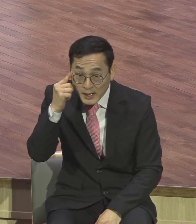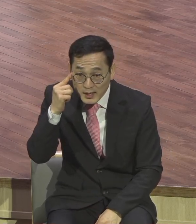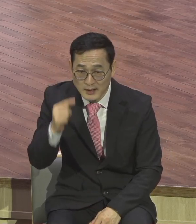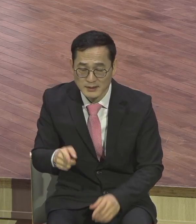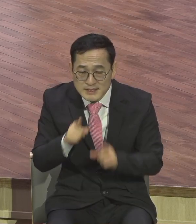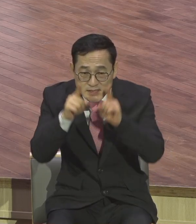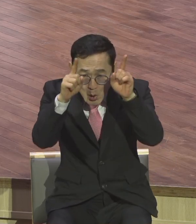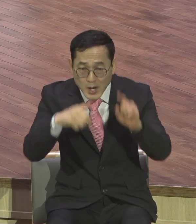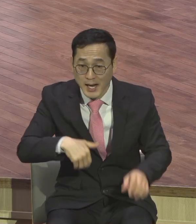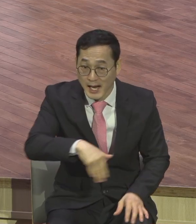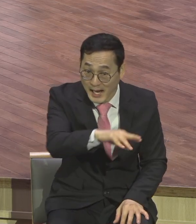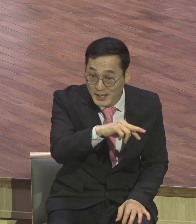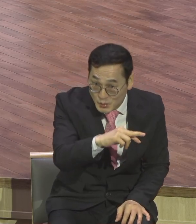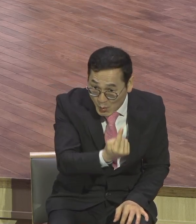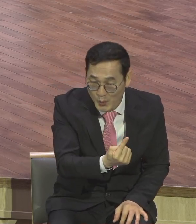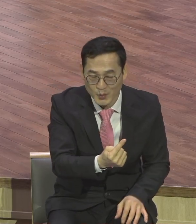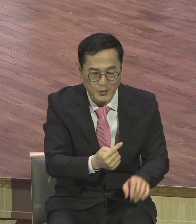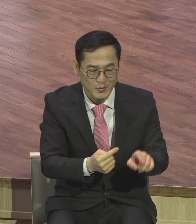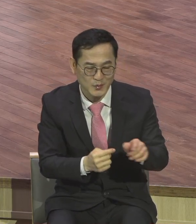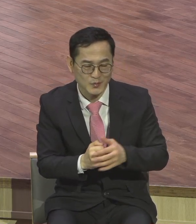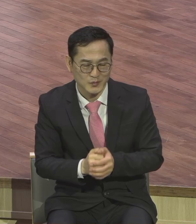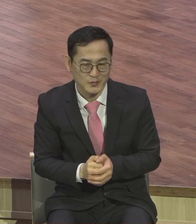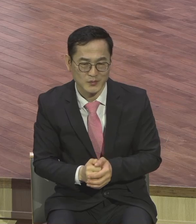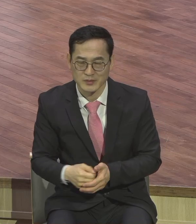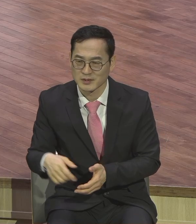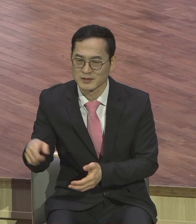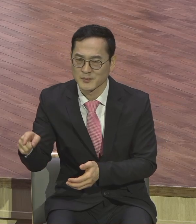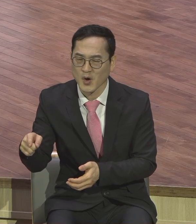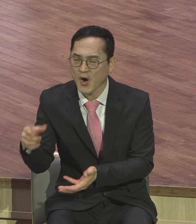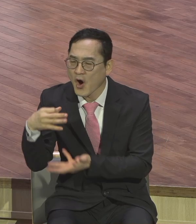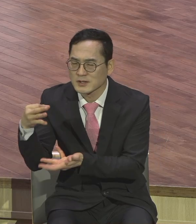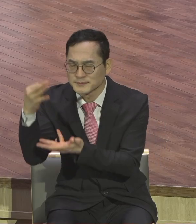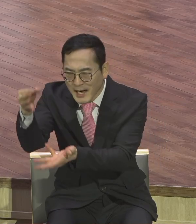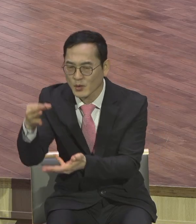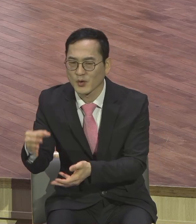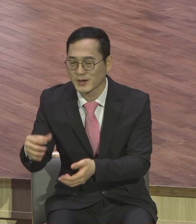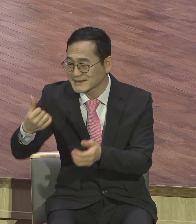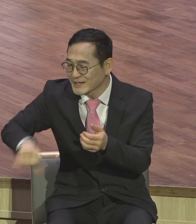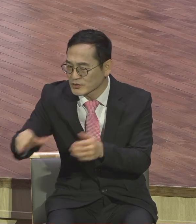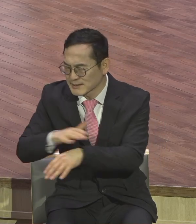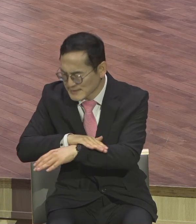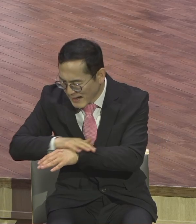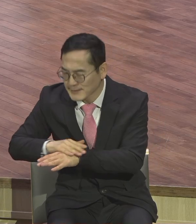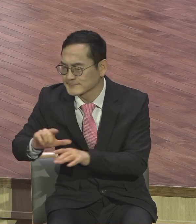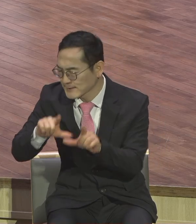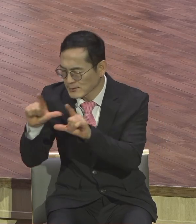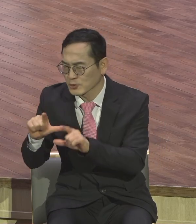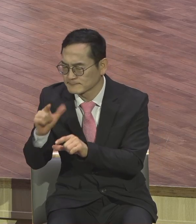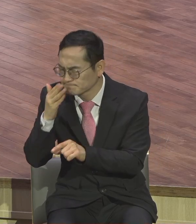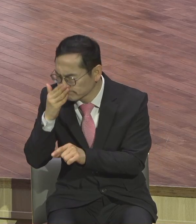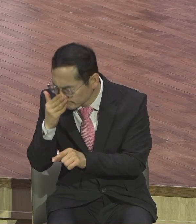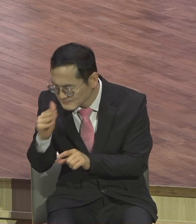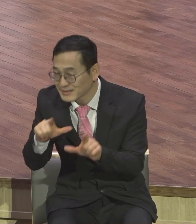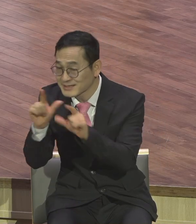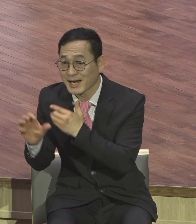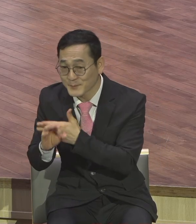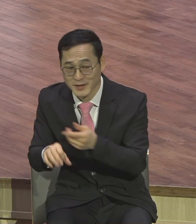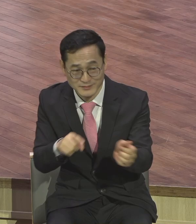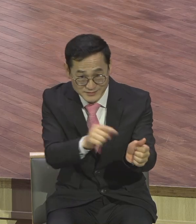후손들이 헌금 많이 하고 좋은 일 잘하면 연호 올라간다 그런 거 없어요